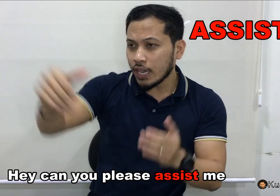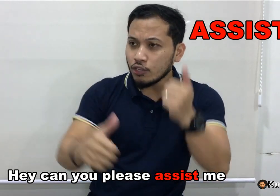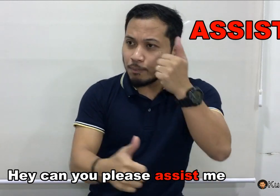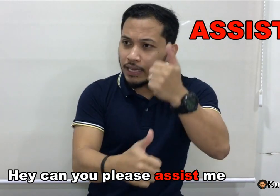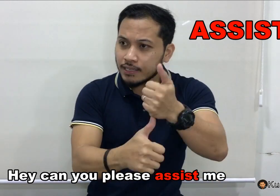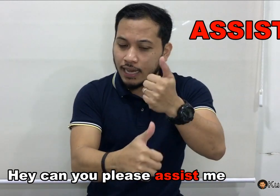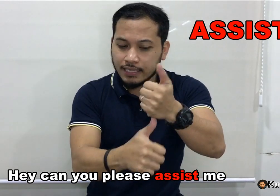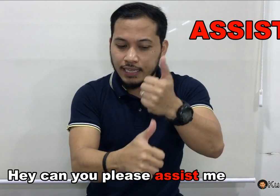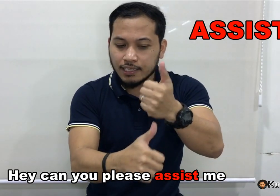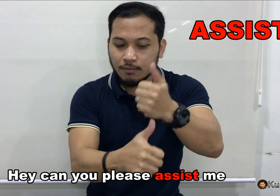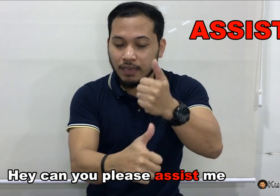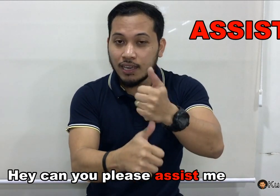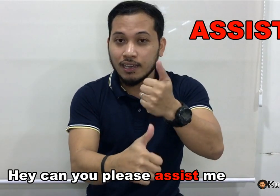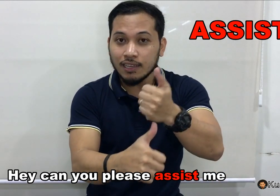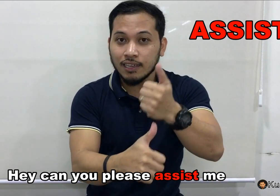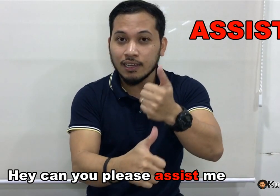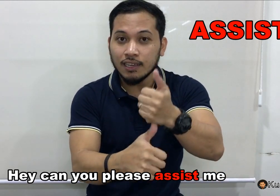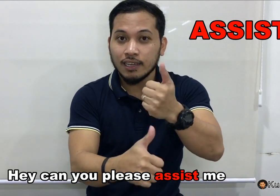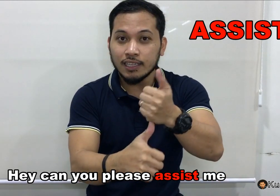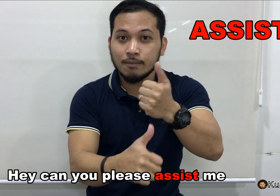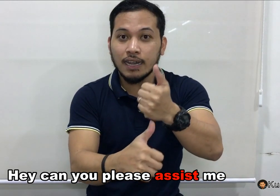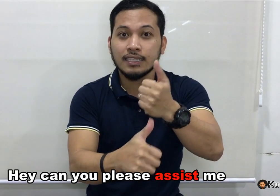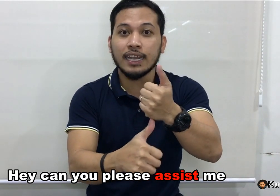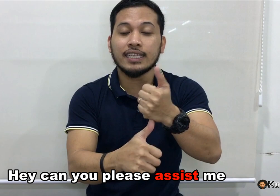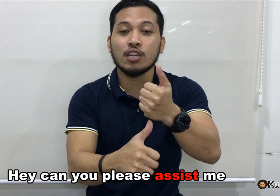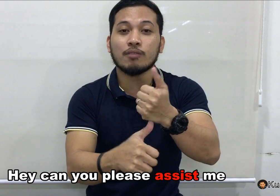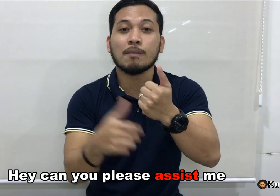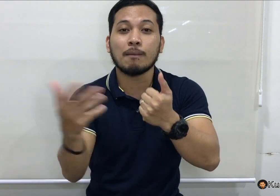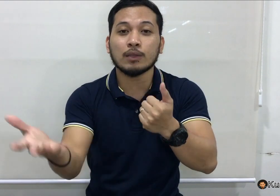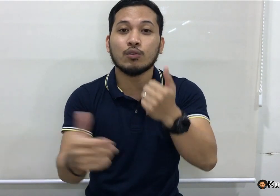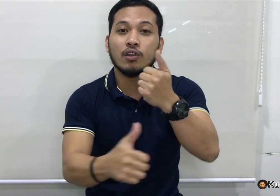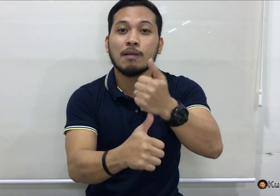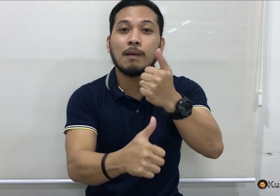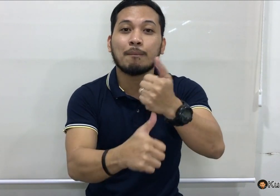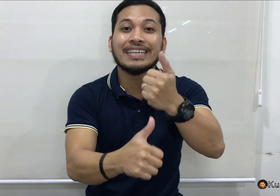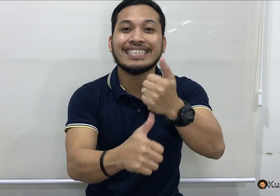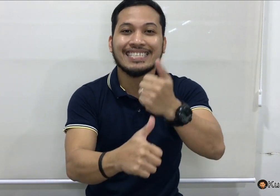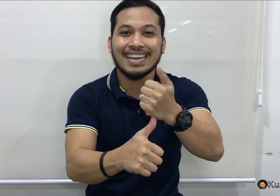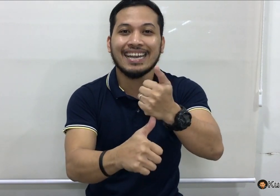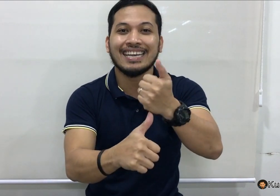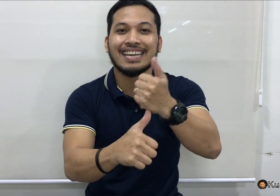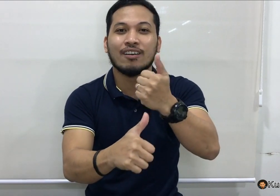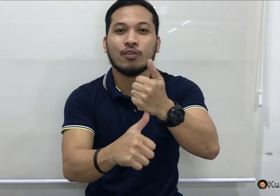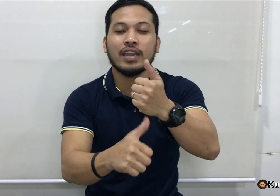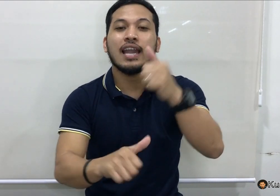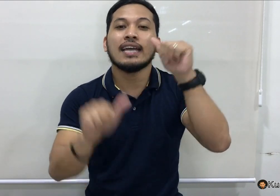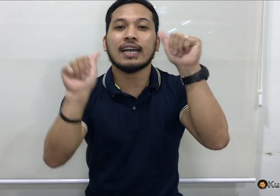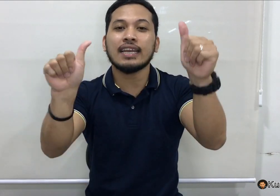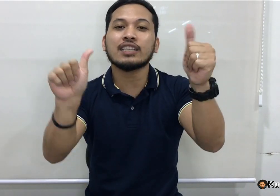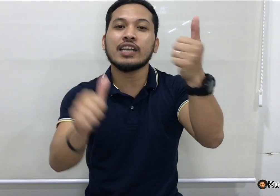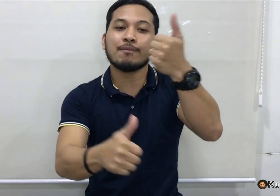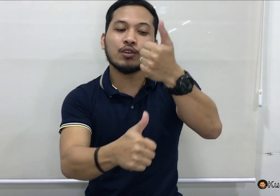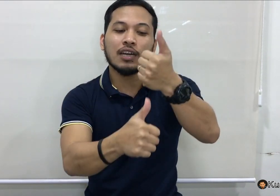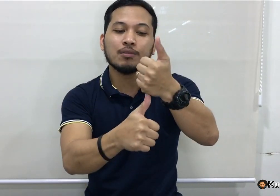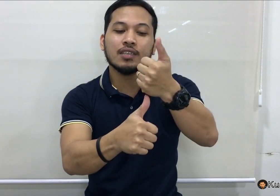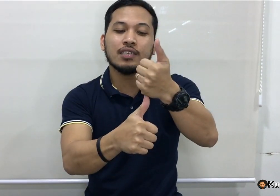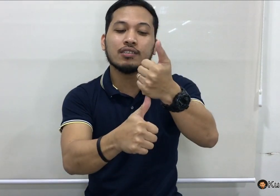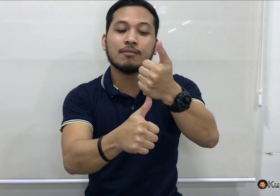can you please assist me? Diba? Sa ganyan, or magpapatulong ka, magpapa-assist ka. Ayan na. Okay. Nakaletter A po, tapos nandito sa